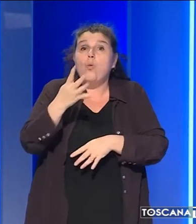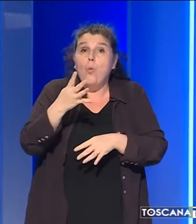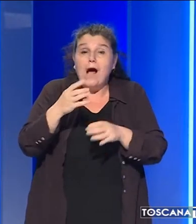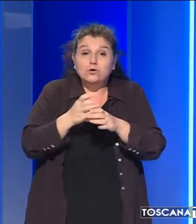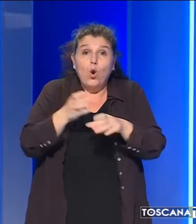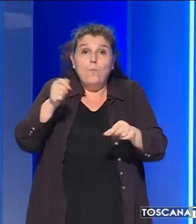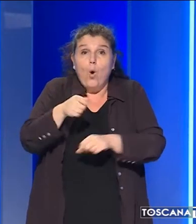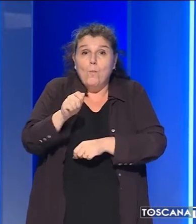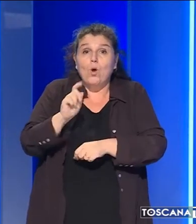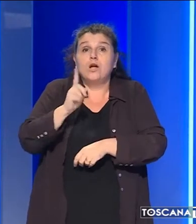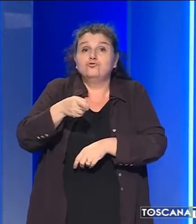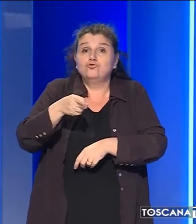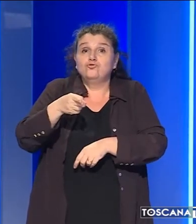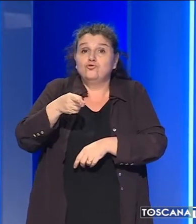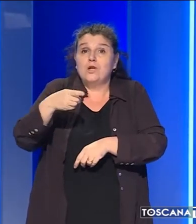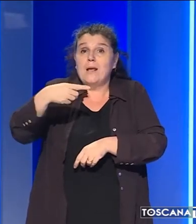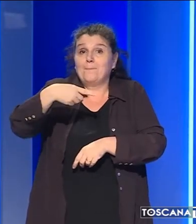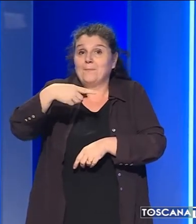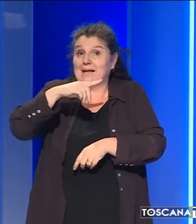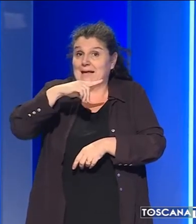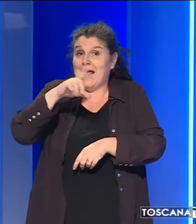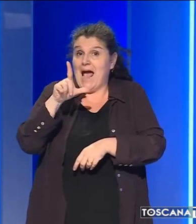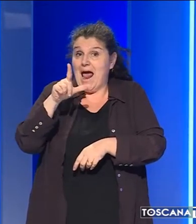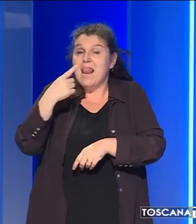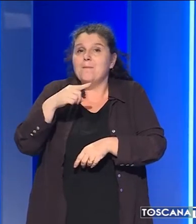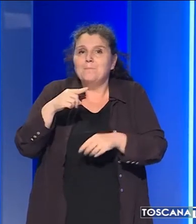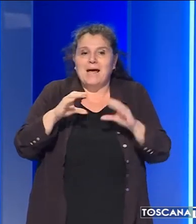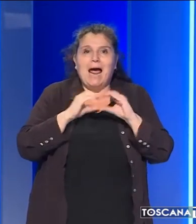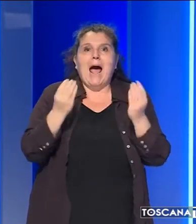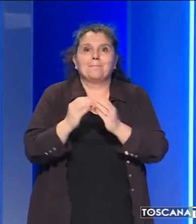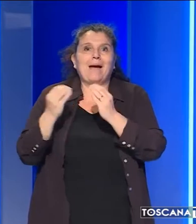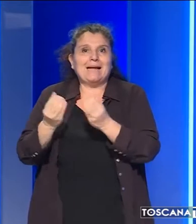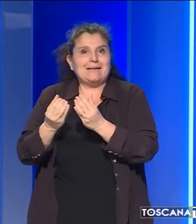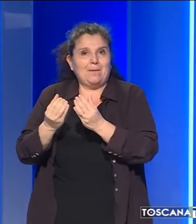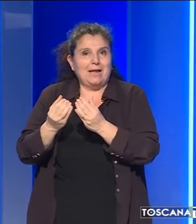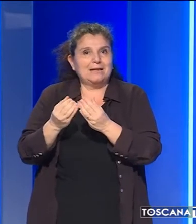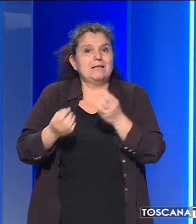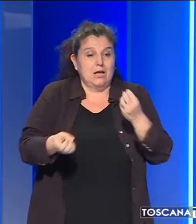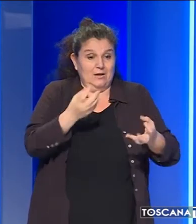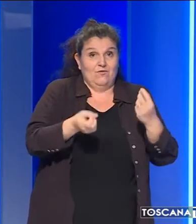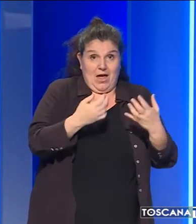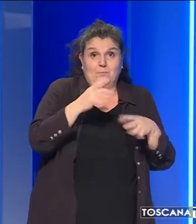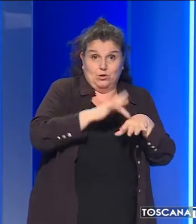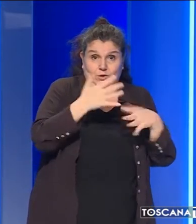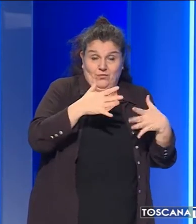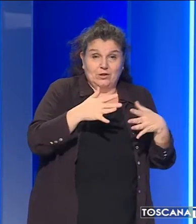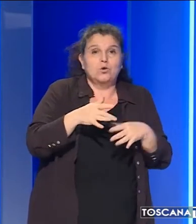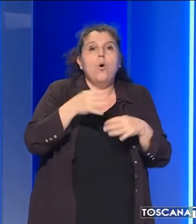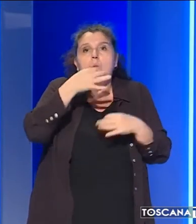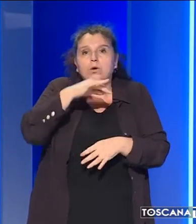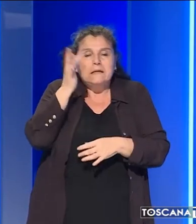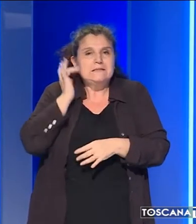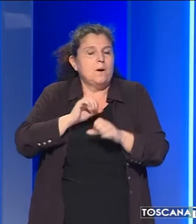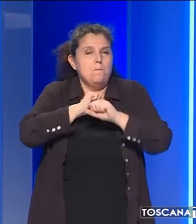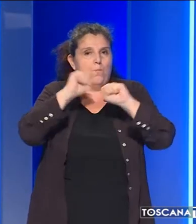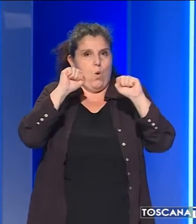GPL che alimentano le utenze degli appartementi e che sono state interessate dalle fiamme potessero rischiare di